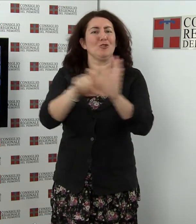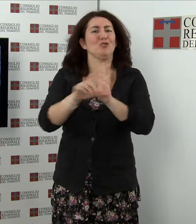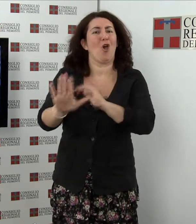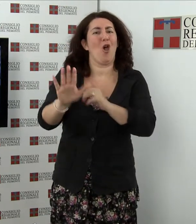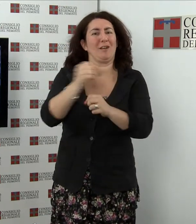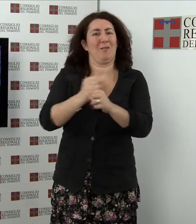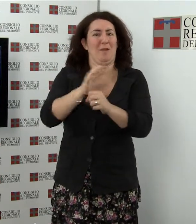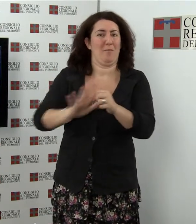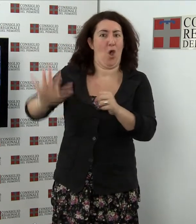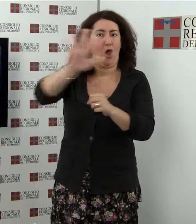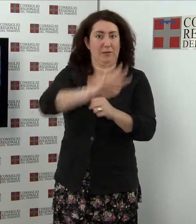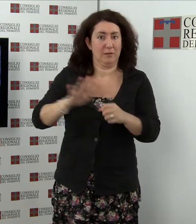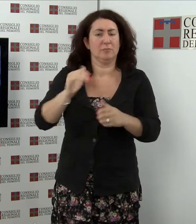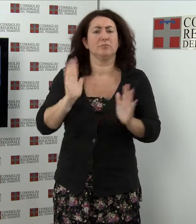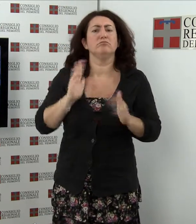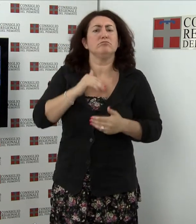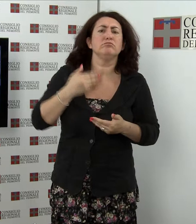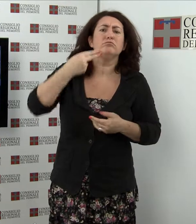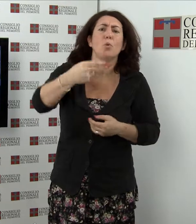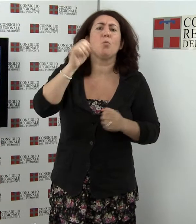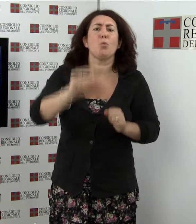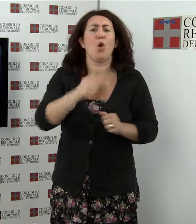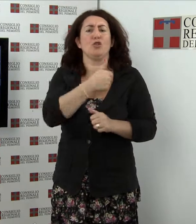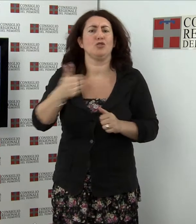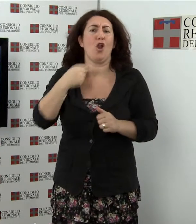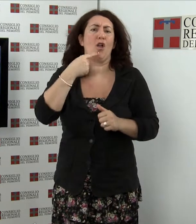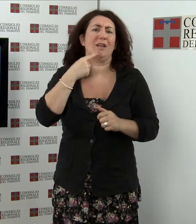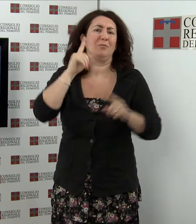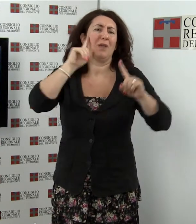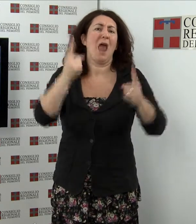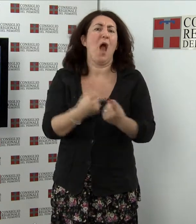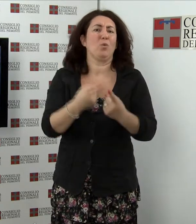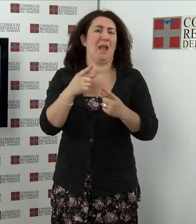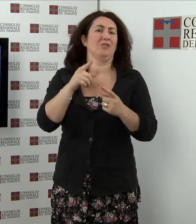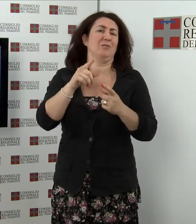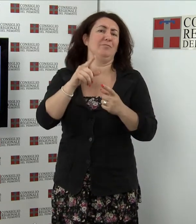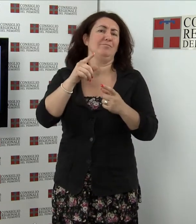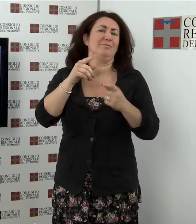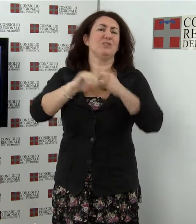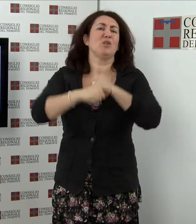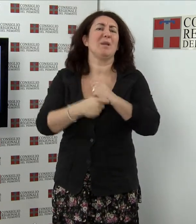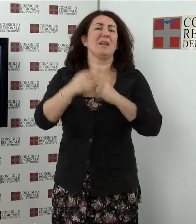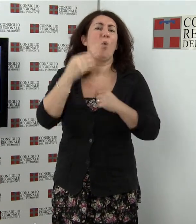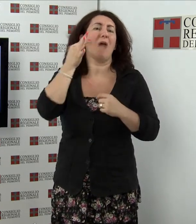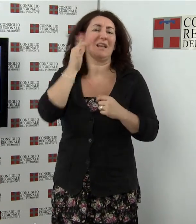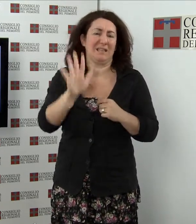discipline letterarie e umanistiche presso le Università piemontesi. Il bando e il regolamento sono consultabili su www.cr